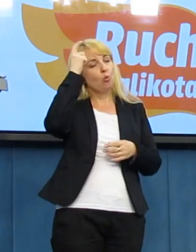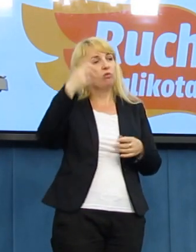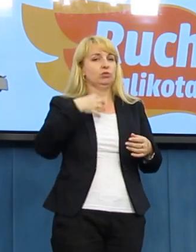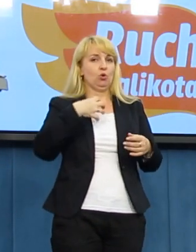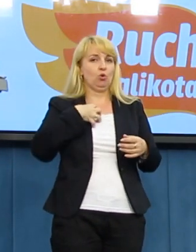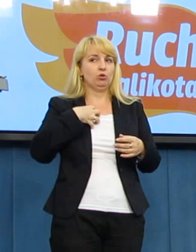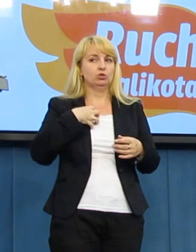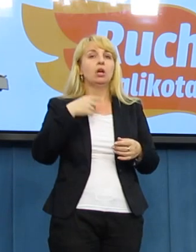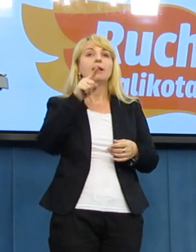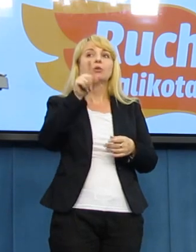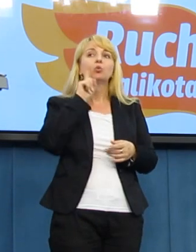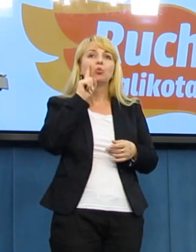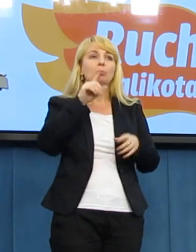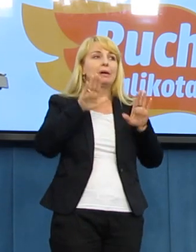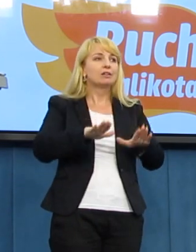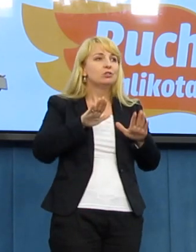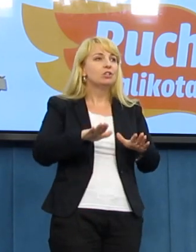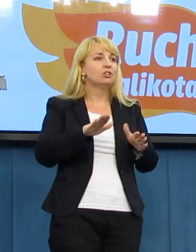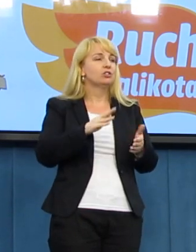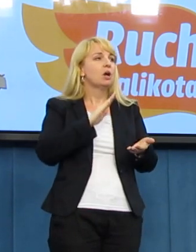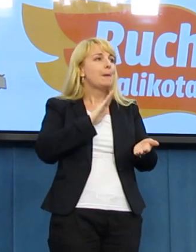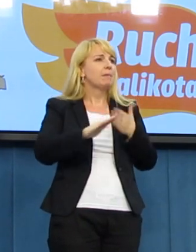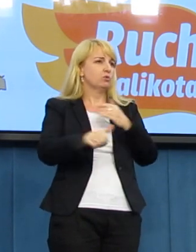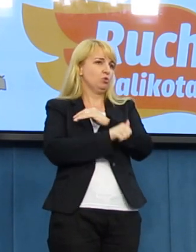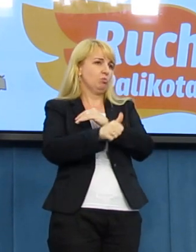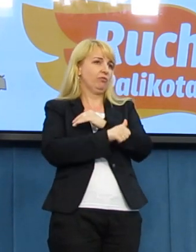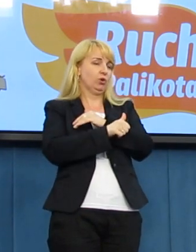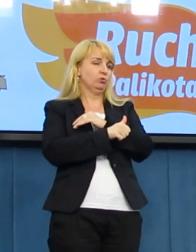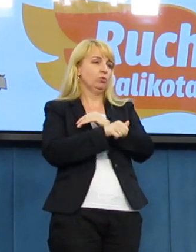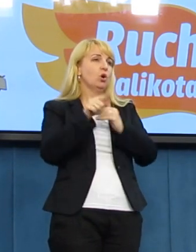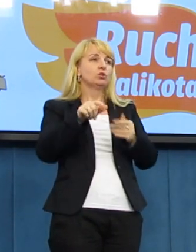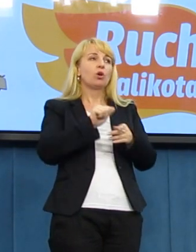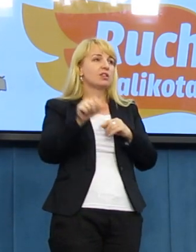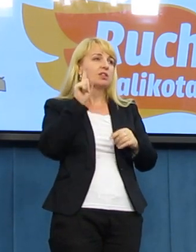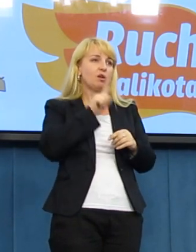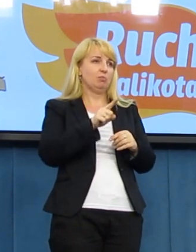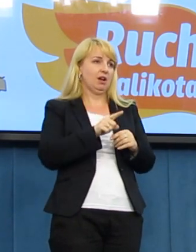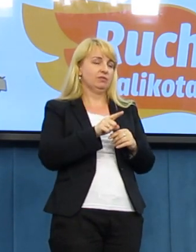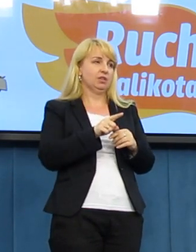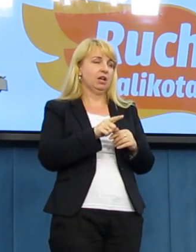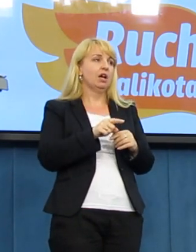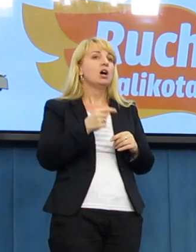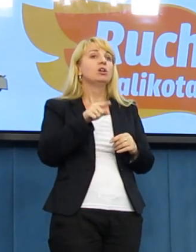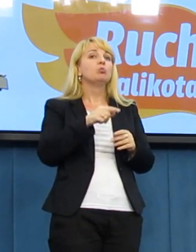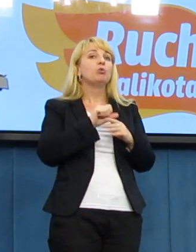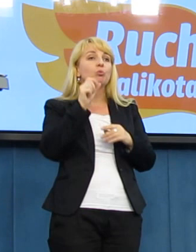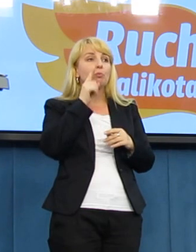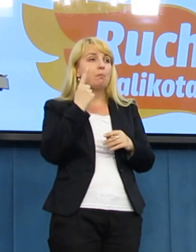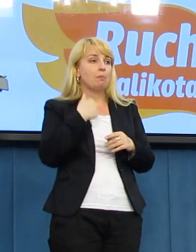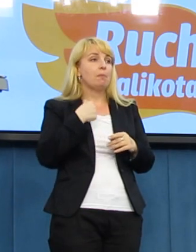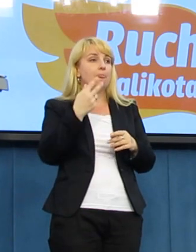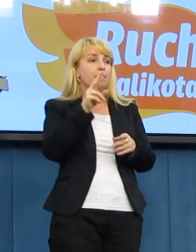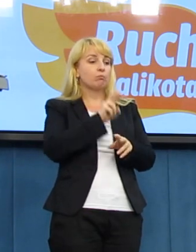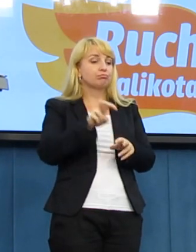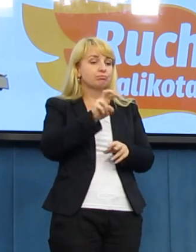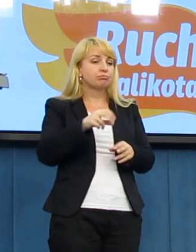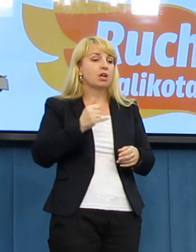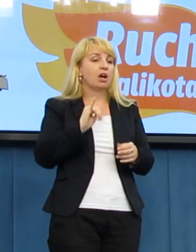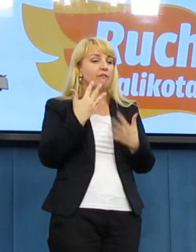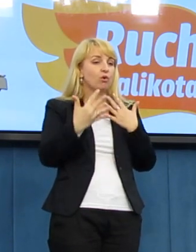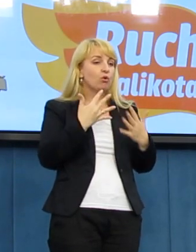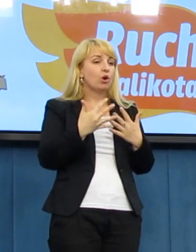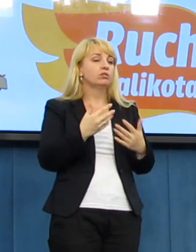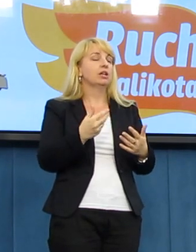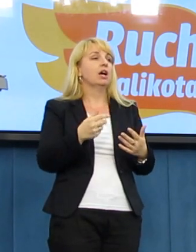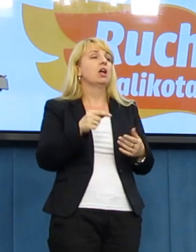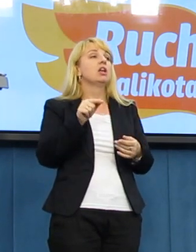zarzuty. To koledzy o tym mówili. Podkreślę, że to jest wyłącznie pomówienie prawniczka, która badała dowolność, które są